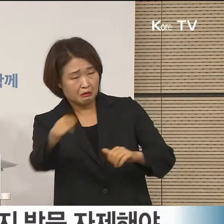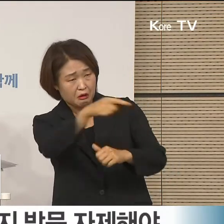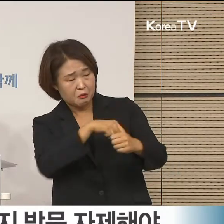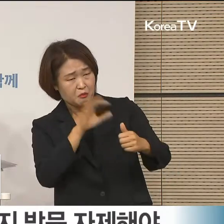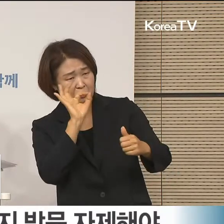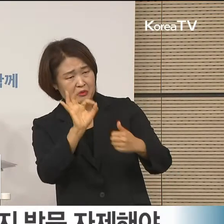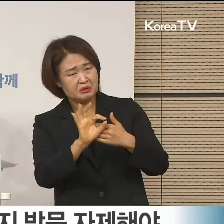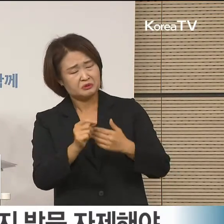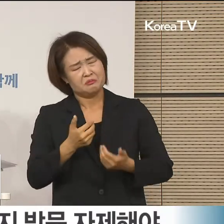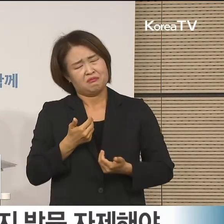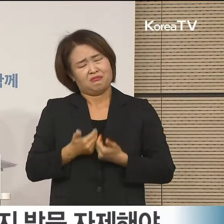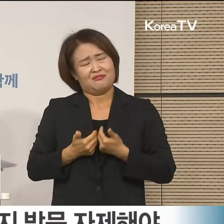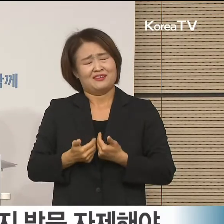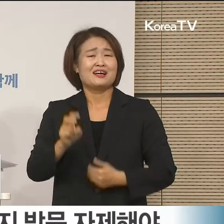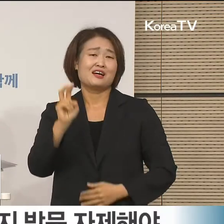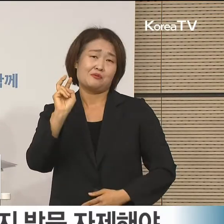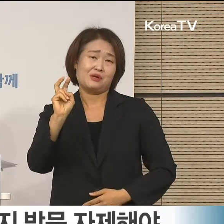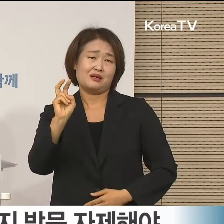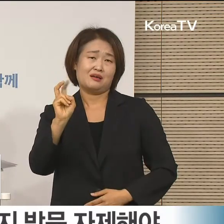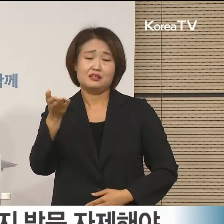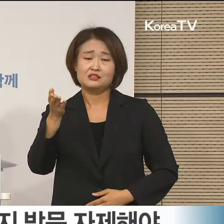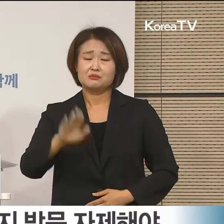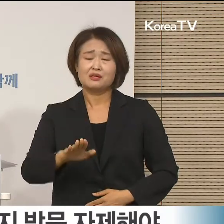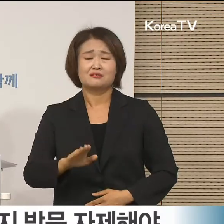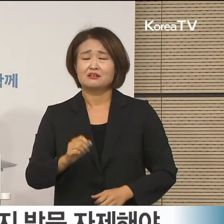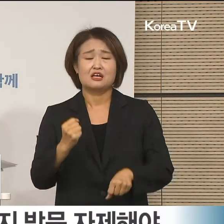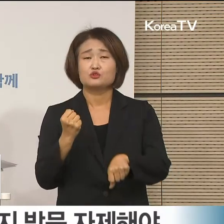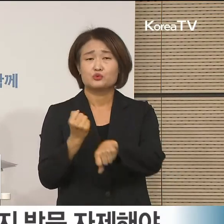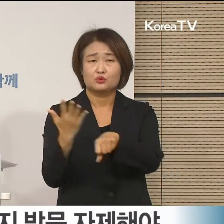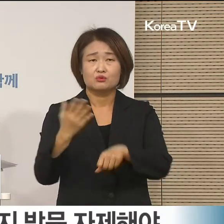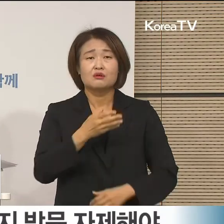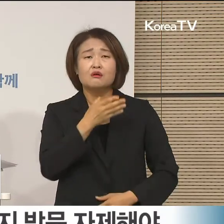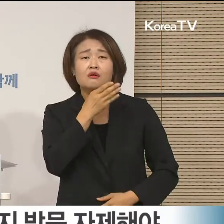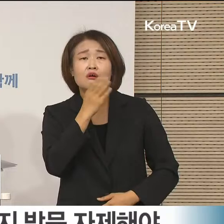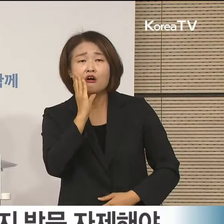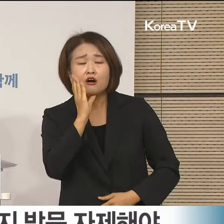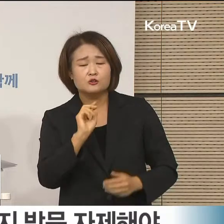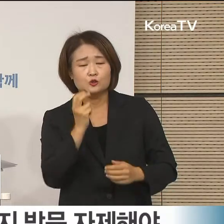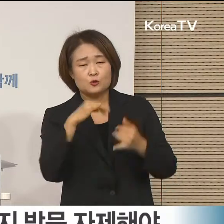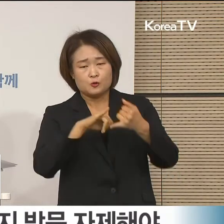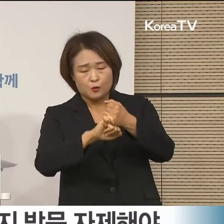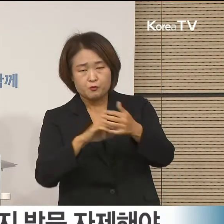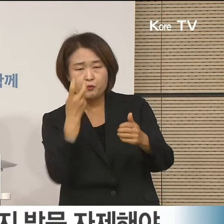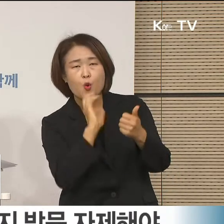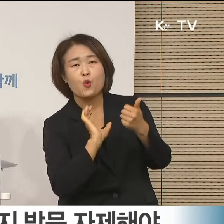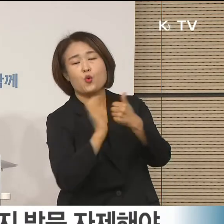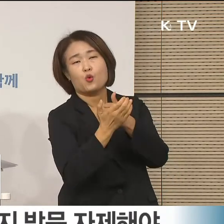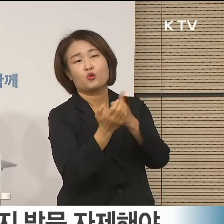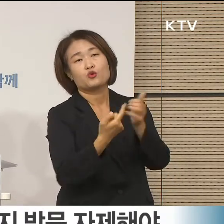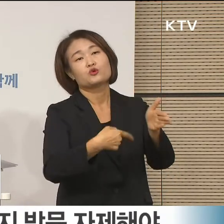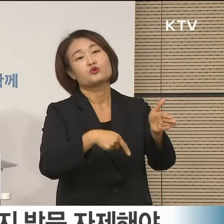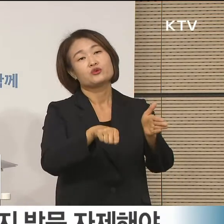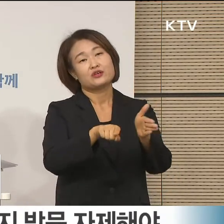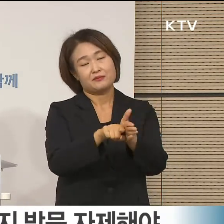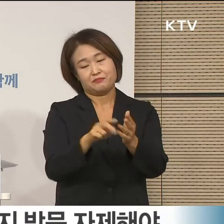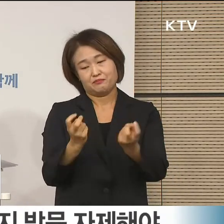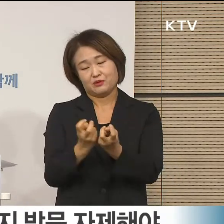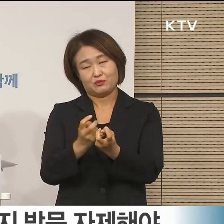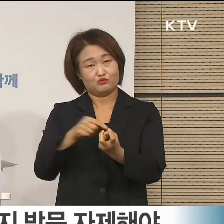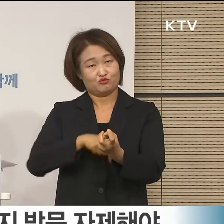있겠지만 어르신들을 지키기 위해 꼭 필요한 조치라는 점에 대해서 양해를 부탁드립니다.